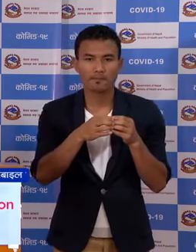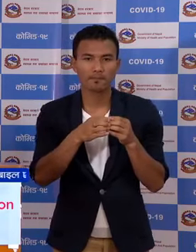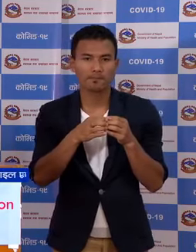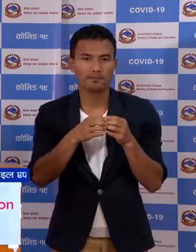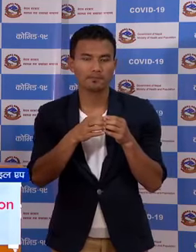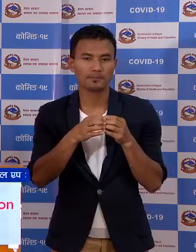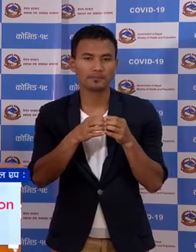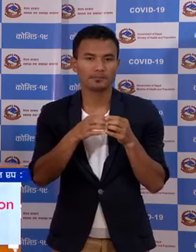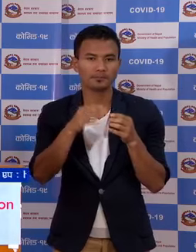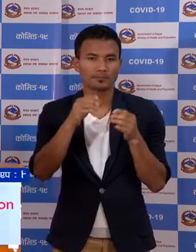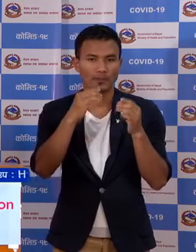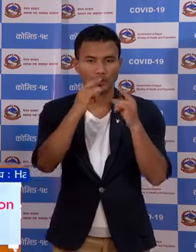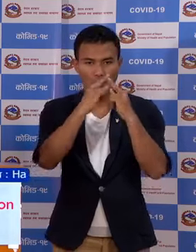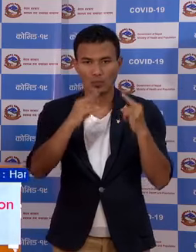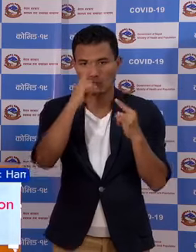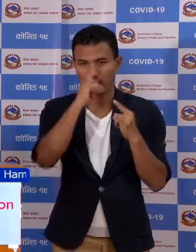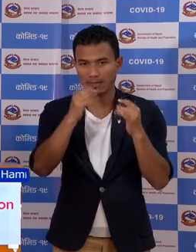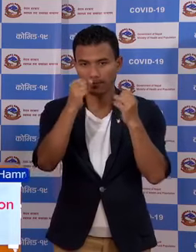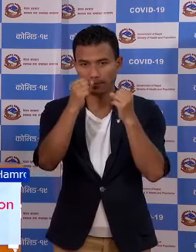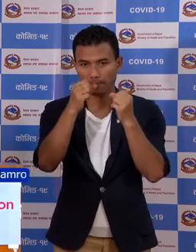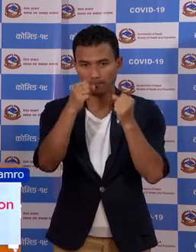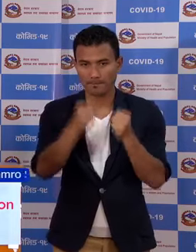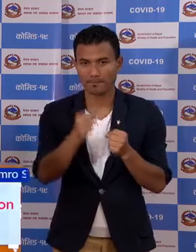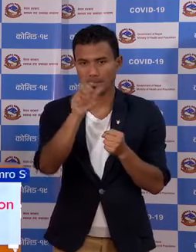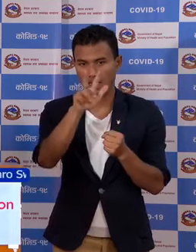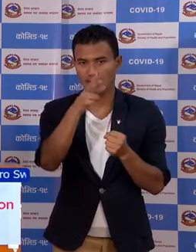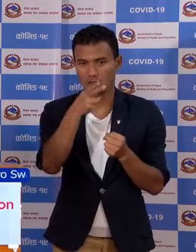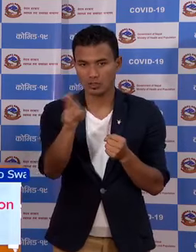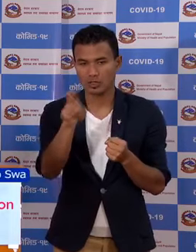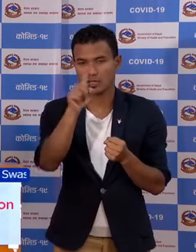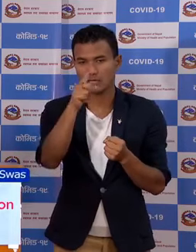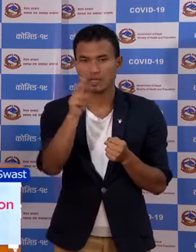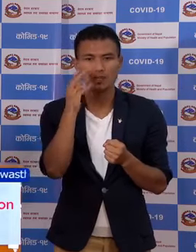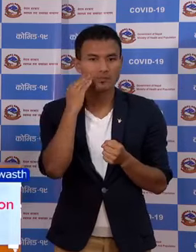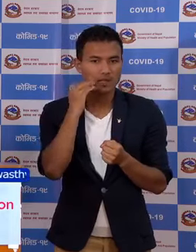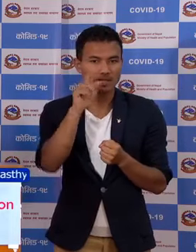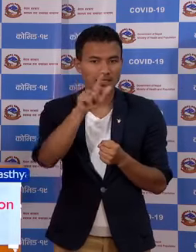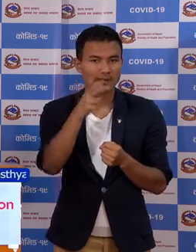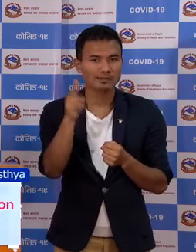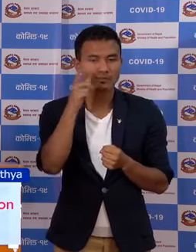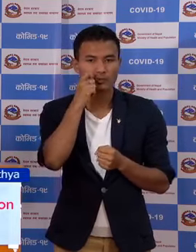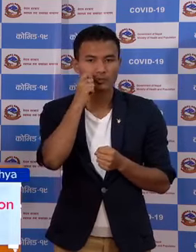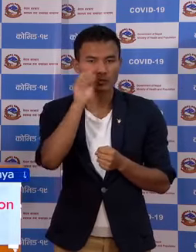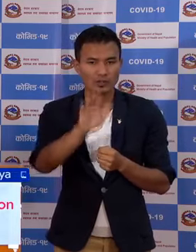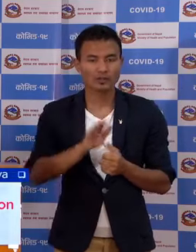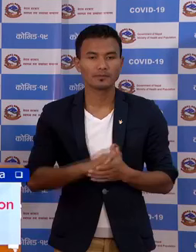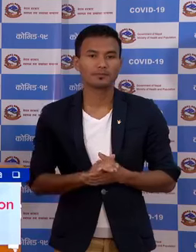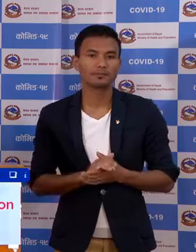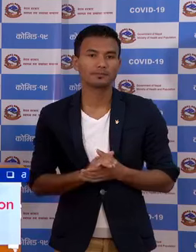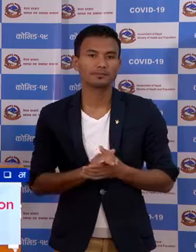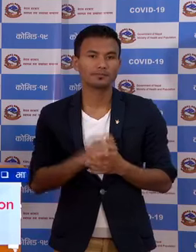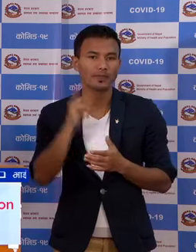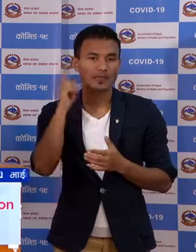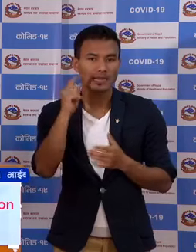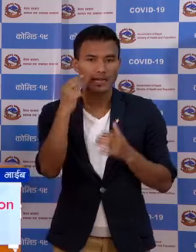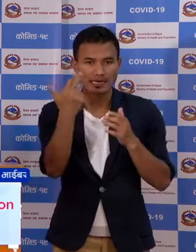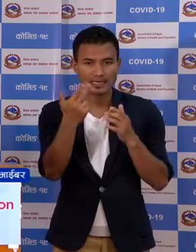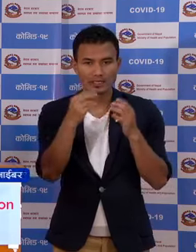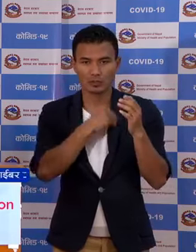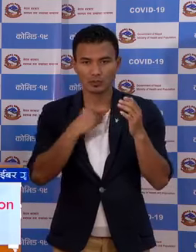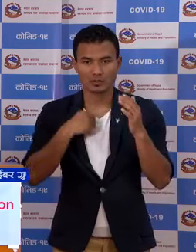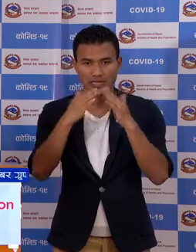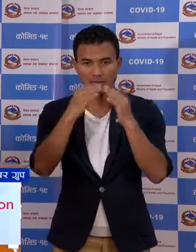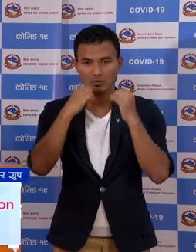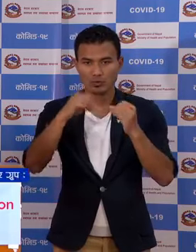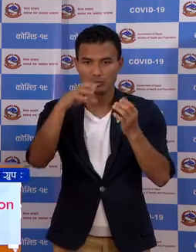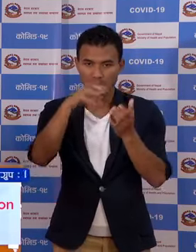क्वारेंटीन बाट जम्मा आठ जना एक जना महिला रा साज जना पुरू सुनूंचा नाराइंडिक अस्पताल